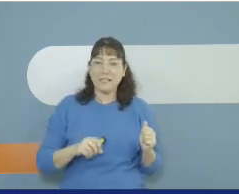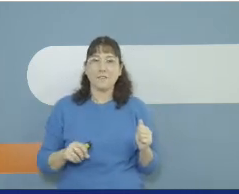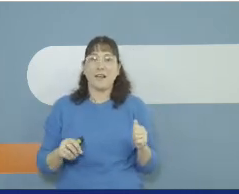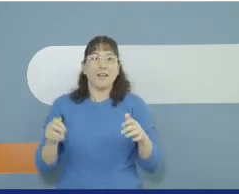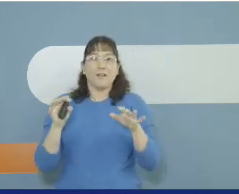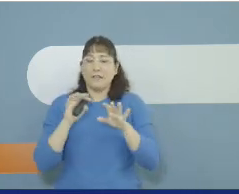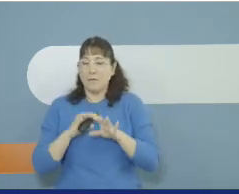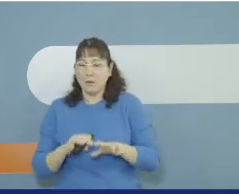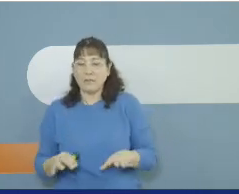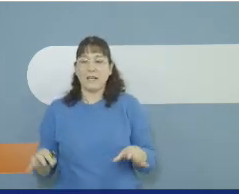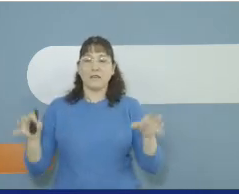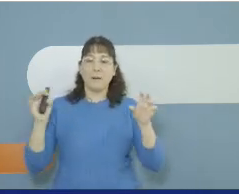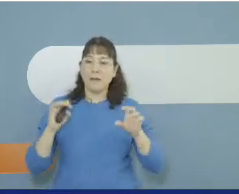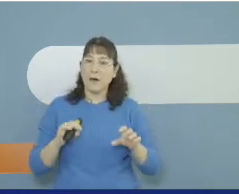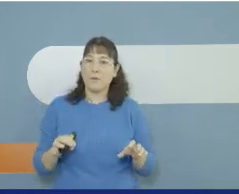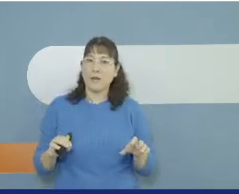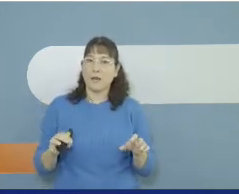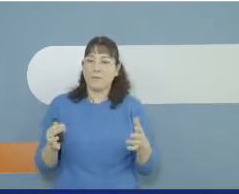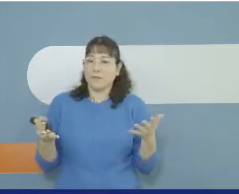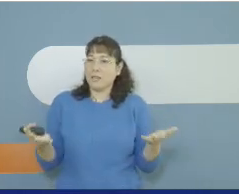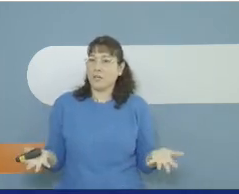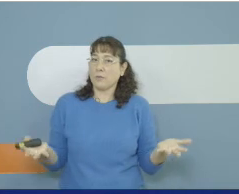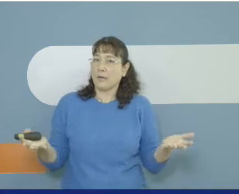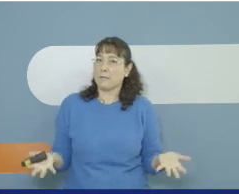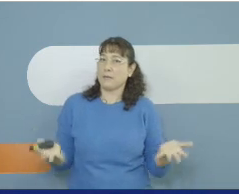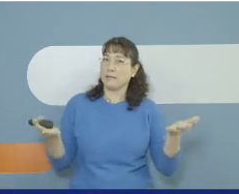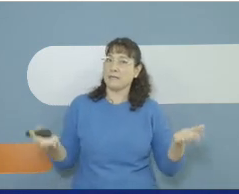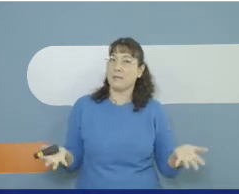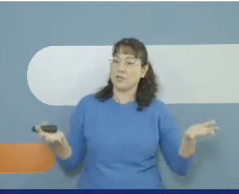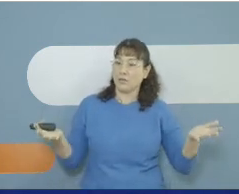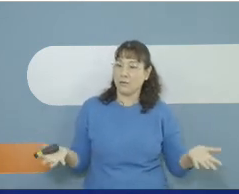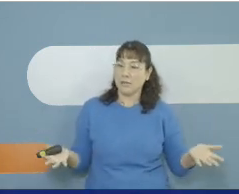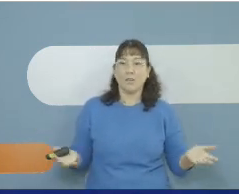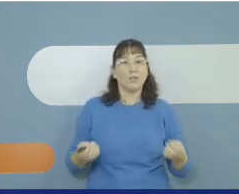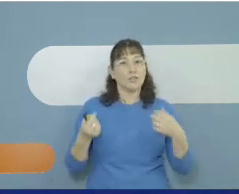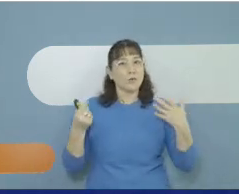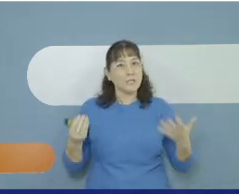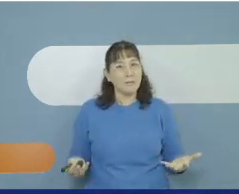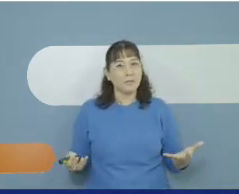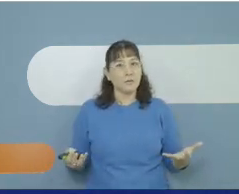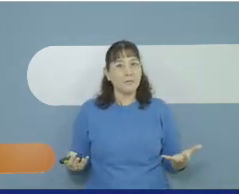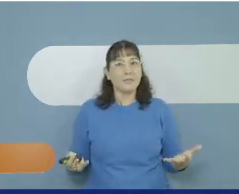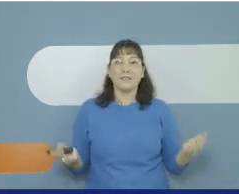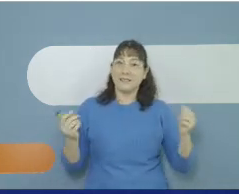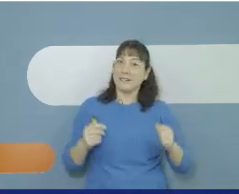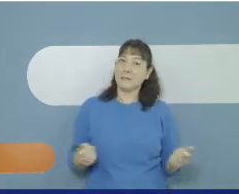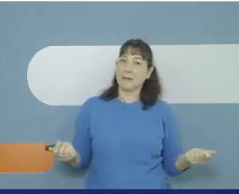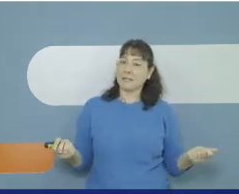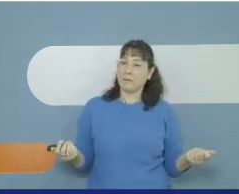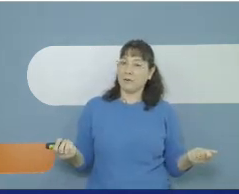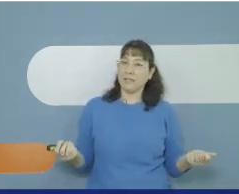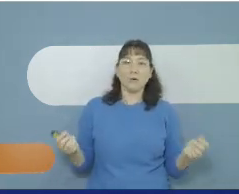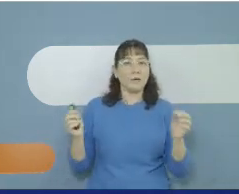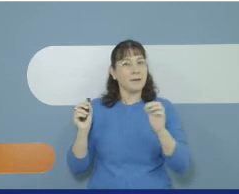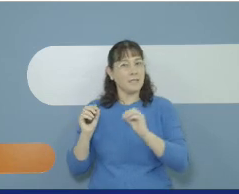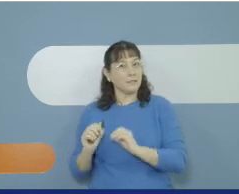וסבתא ולימורי מטליי והפרח פורח ויש לנו בעצם כרטיסים שונים שעוזרים לנו לספר